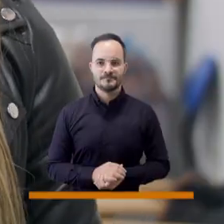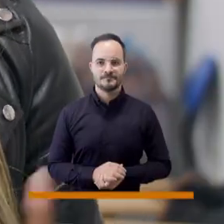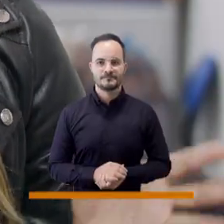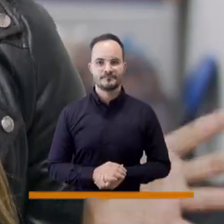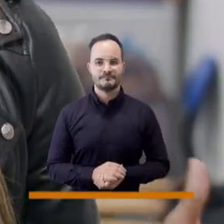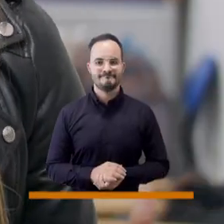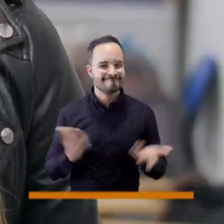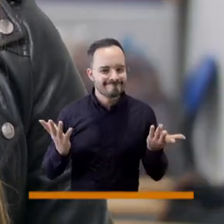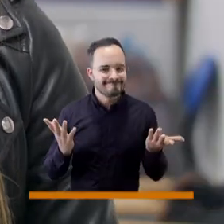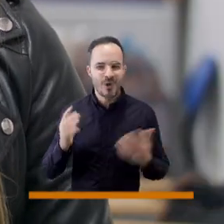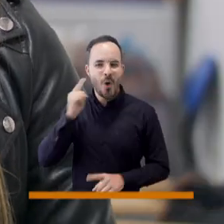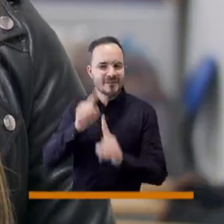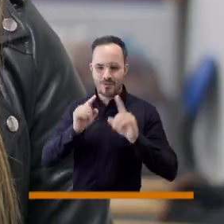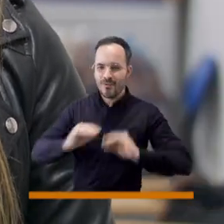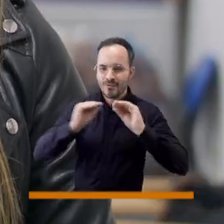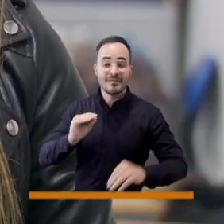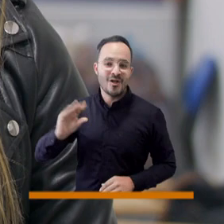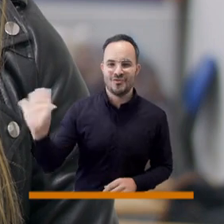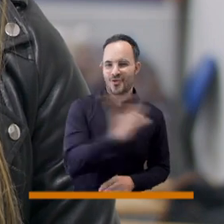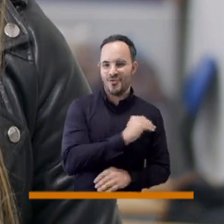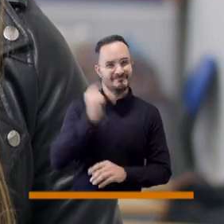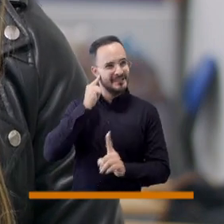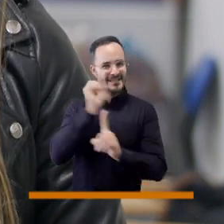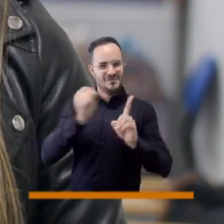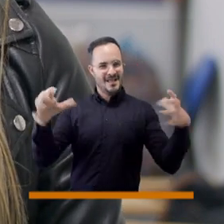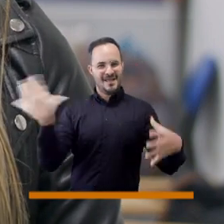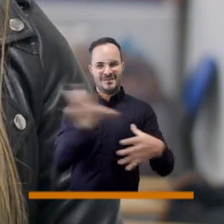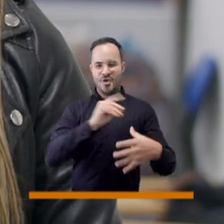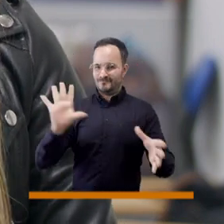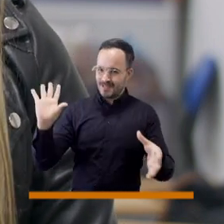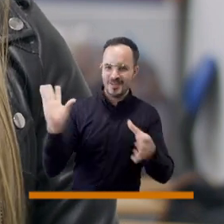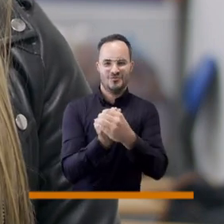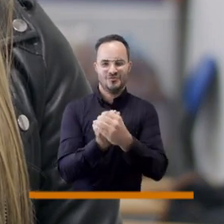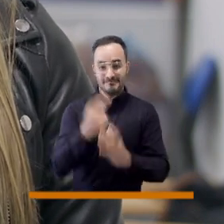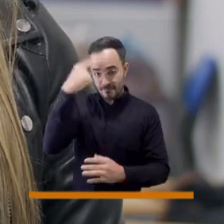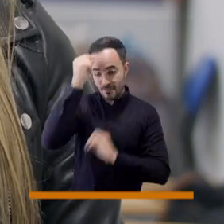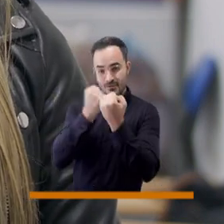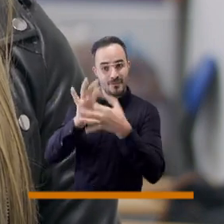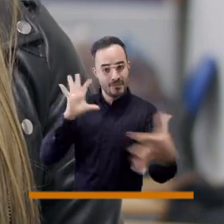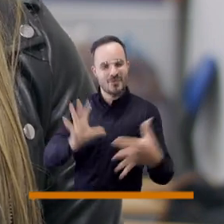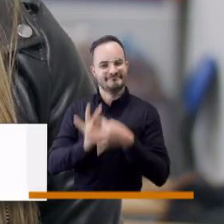Educación para todos, para una sociedad incluyente. Porque el Consejo somos tú y yo.